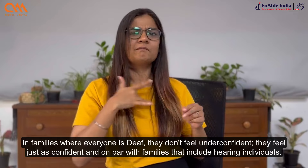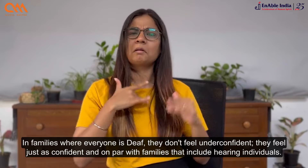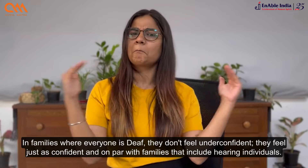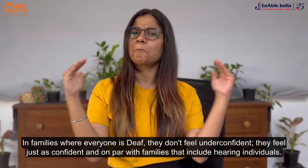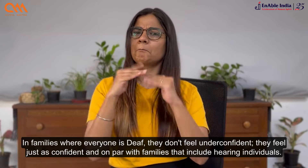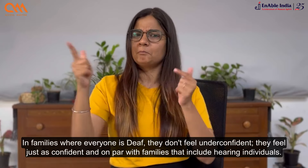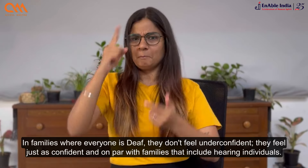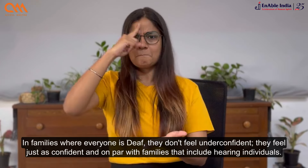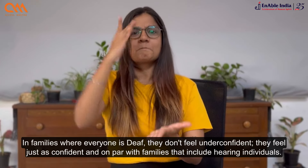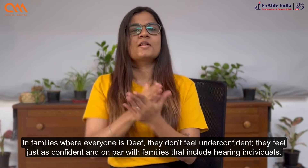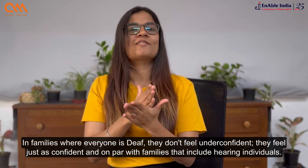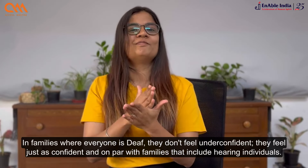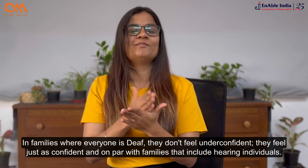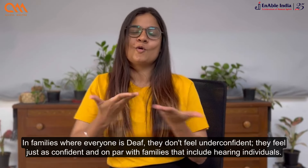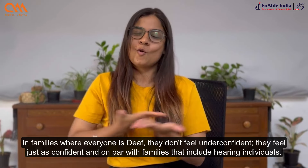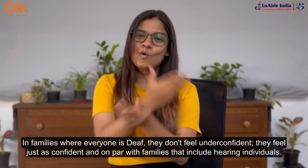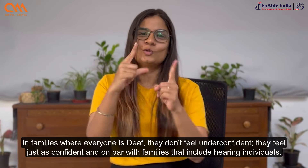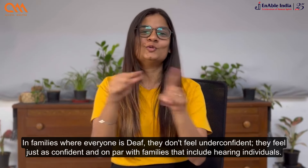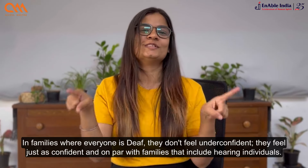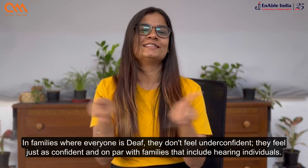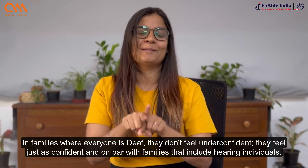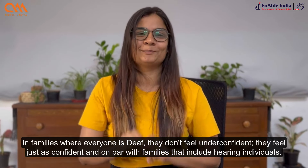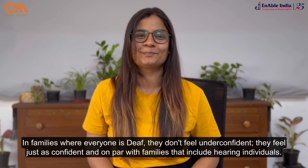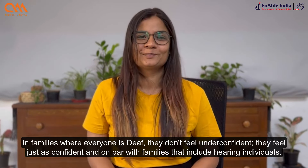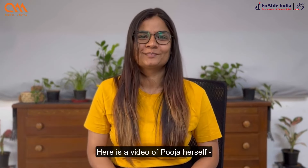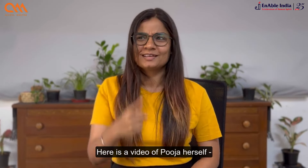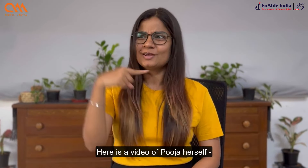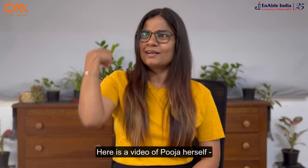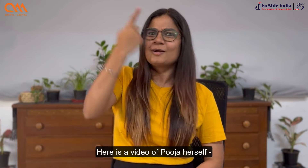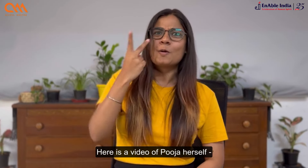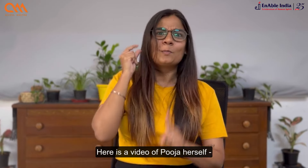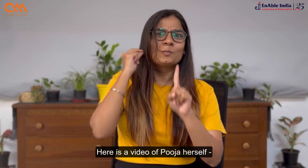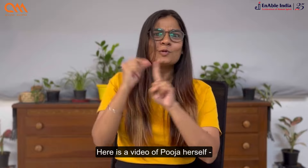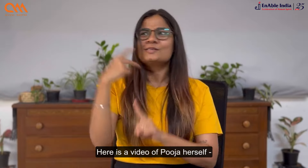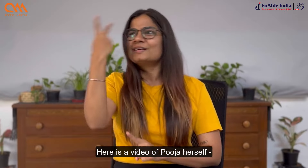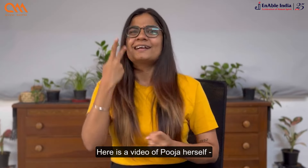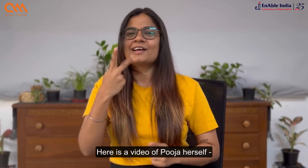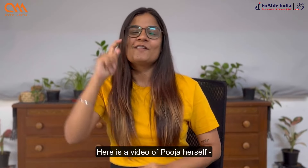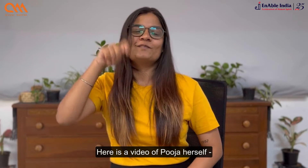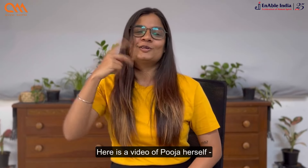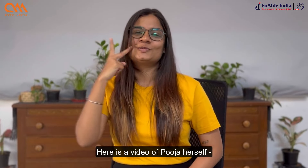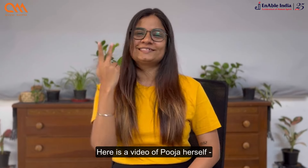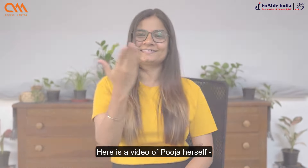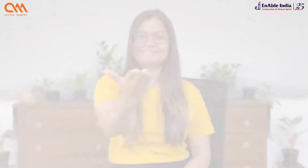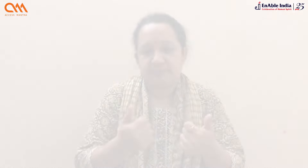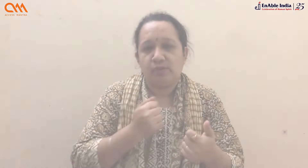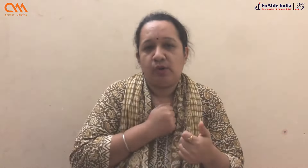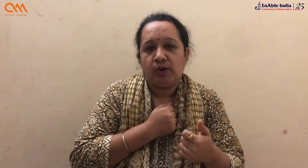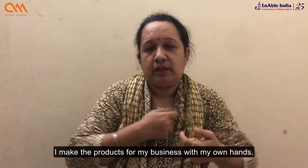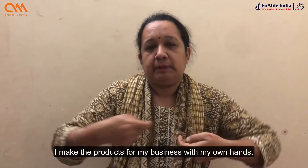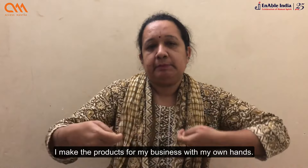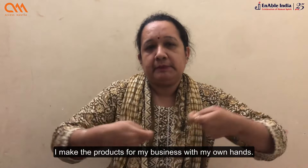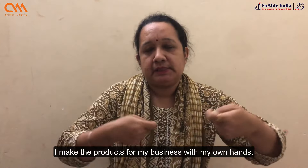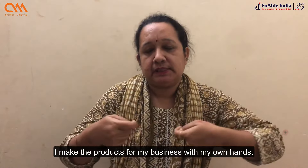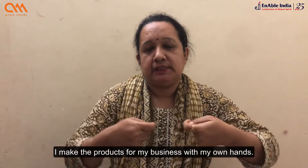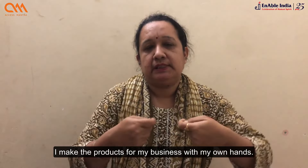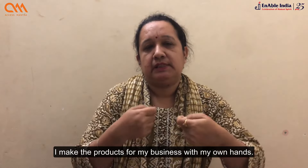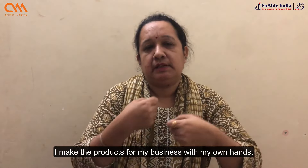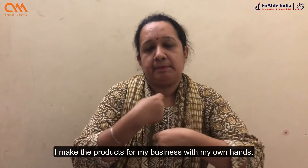बिल्कुल आत्मविश्वासी और उन परिवारों के बराबर महसूस करते हैं, जिनमें सुनने वाले लोग भी शामिल है। यहाँ पूजा का खुद का